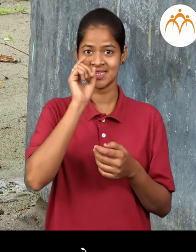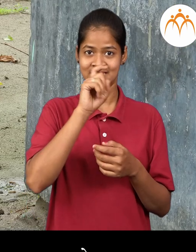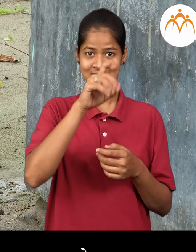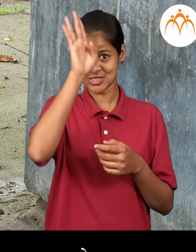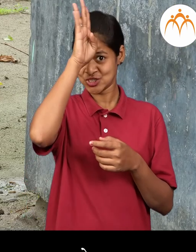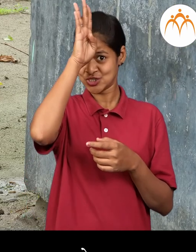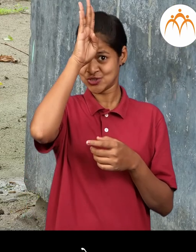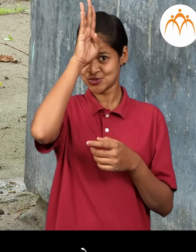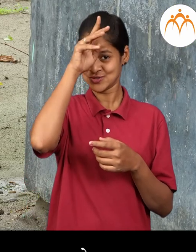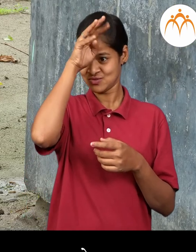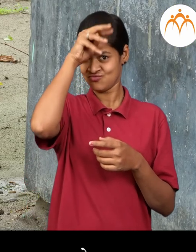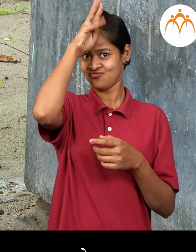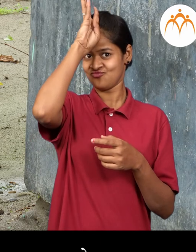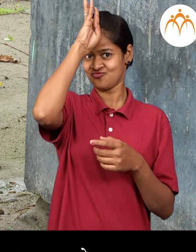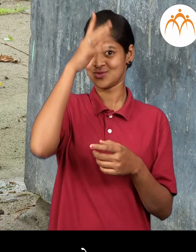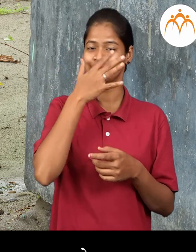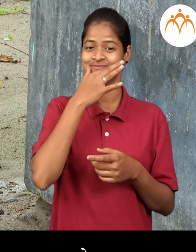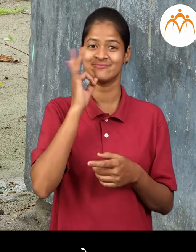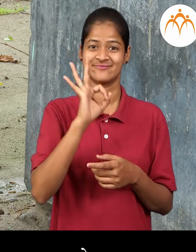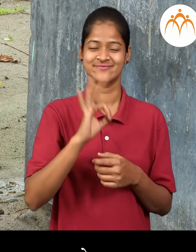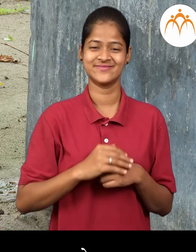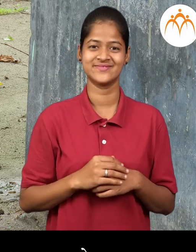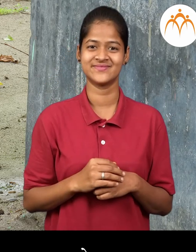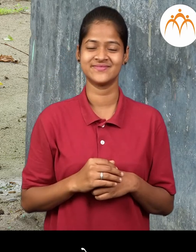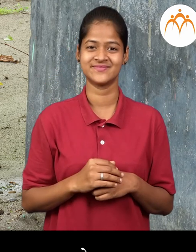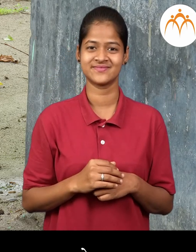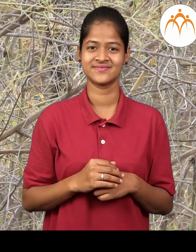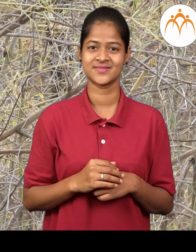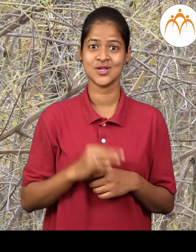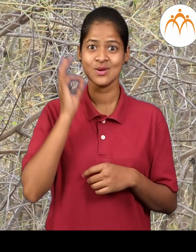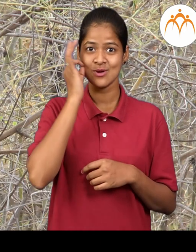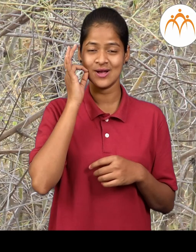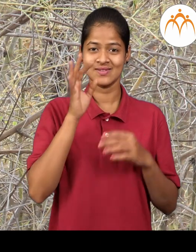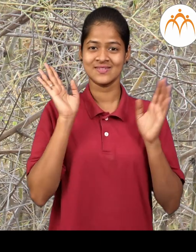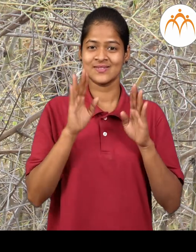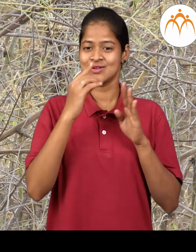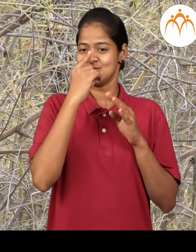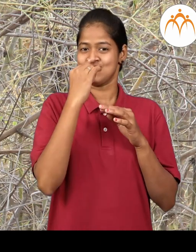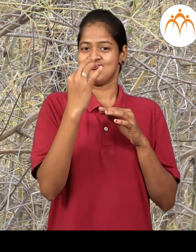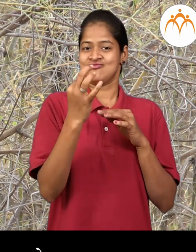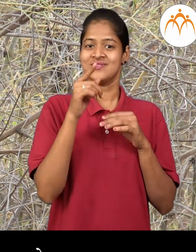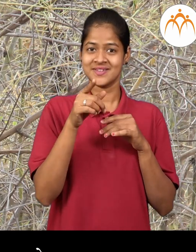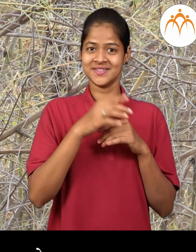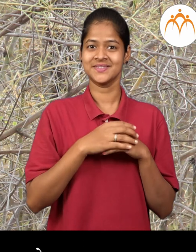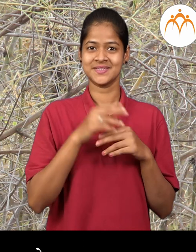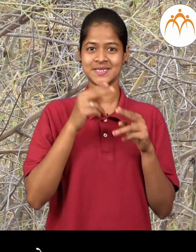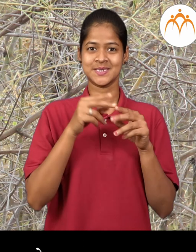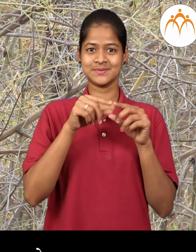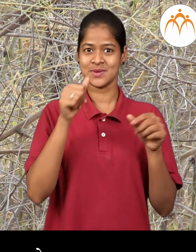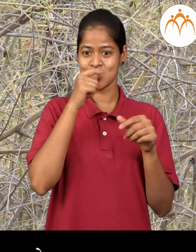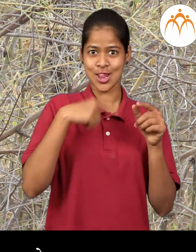टोक्यावर सुंदर तुरा असतो खंड़या खंड़या